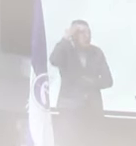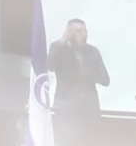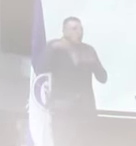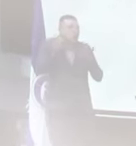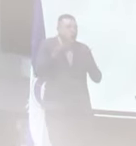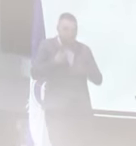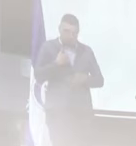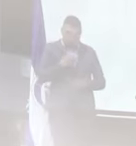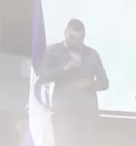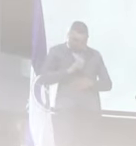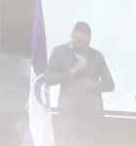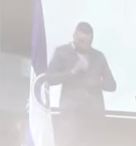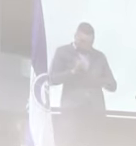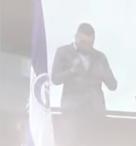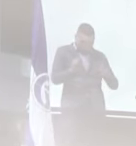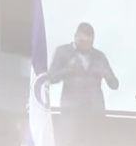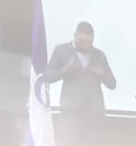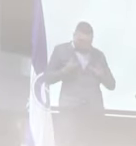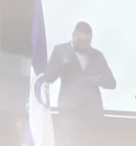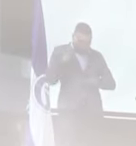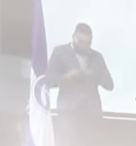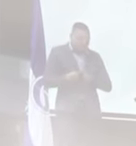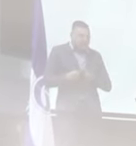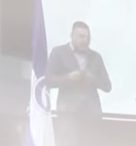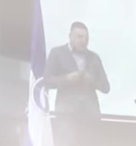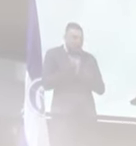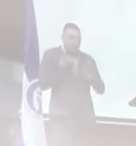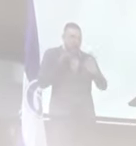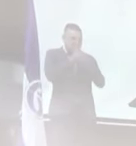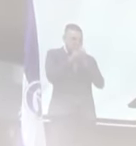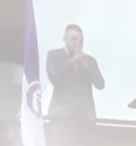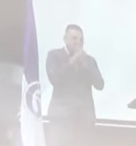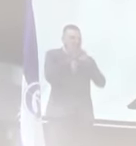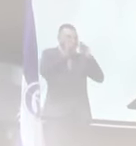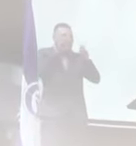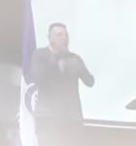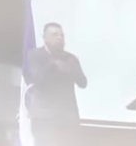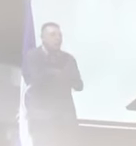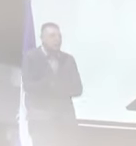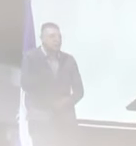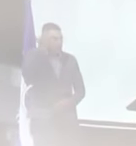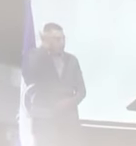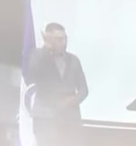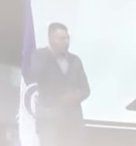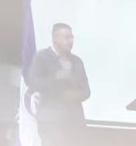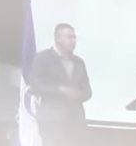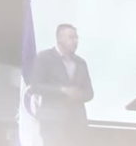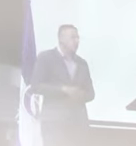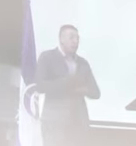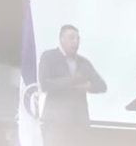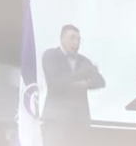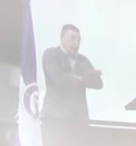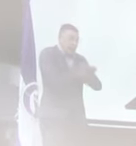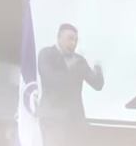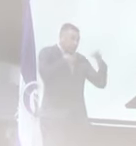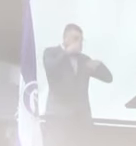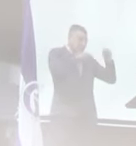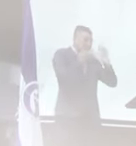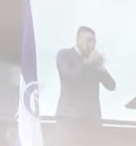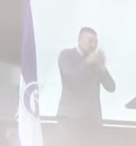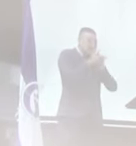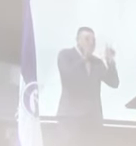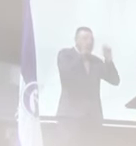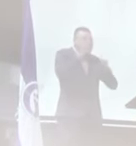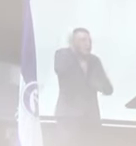como egresados podemos aportar, pero bueno, ya vamos a hablar de las ideas. Entonces. Bueno, listo. Antes de hablar de las ideas